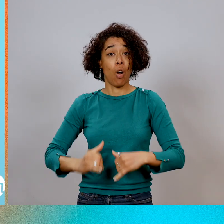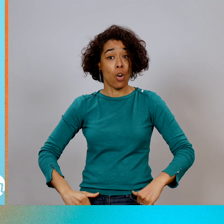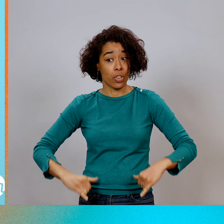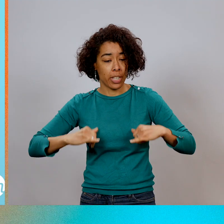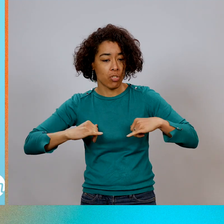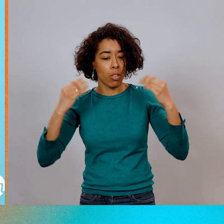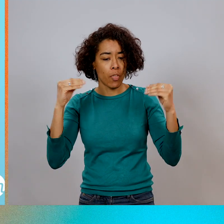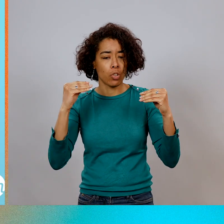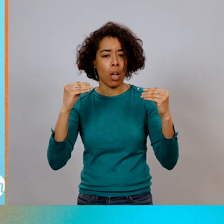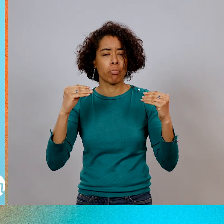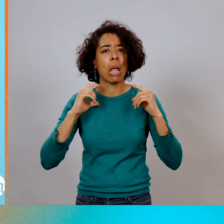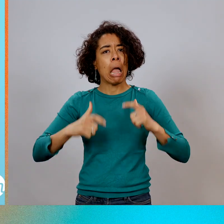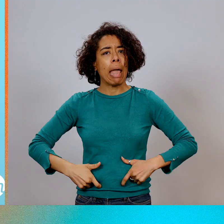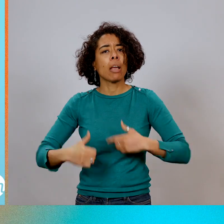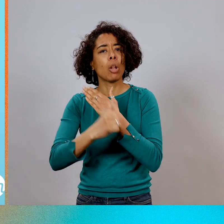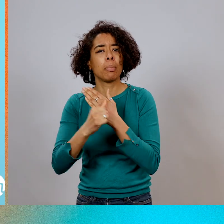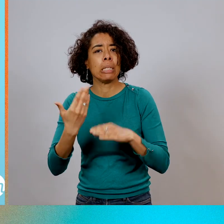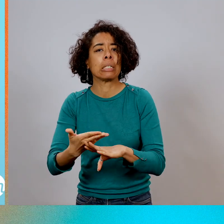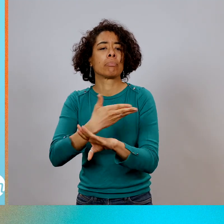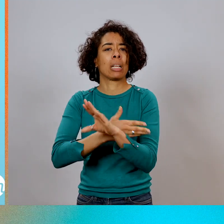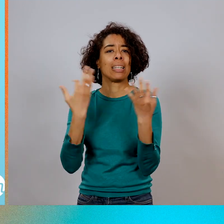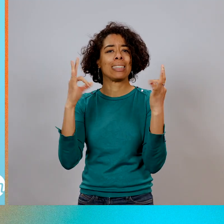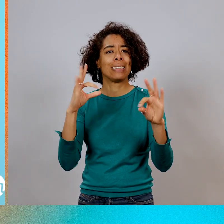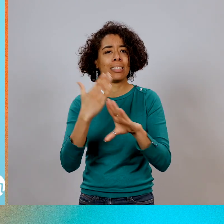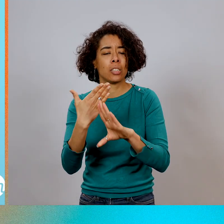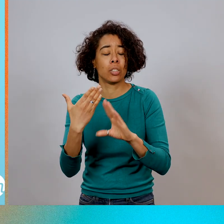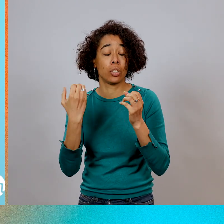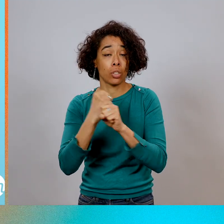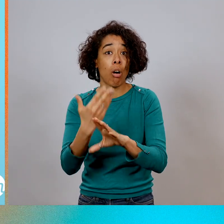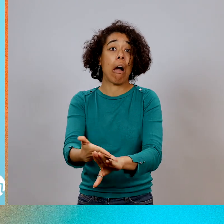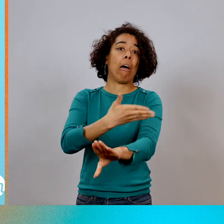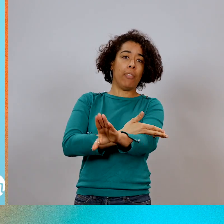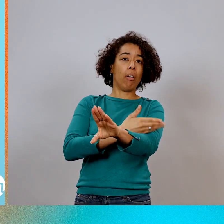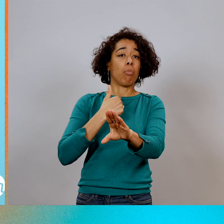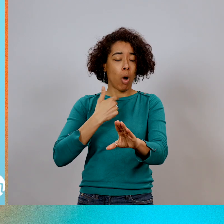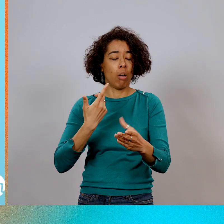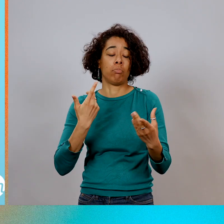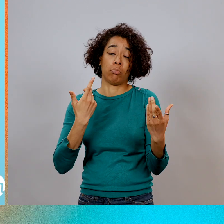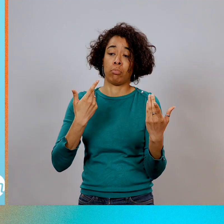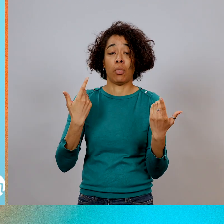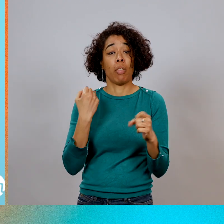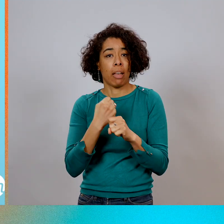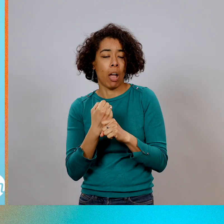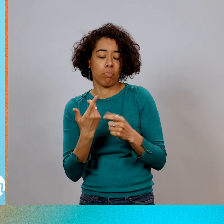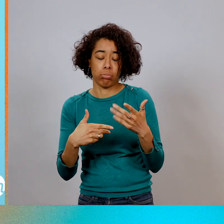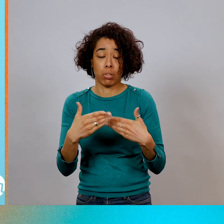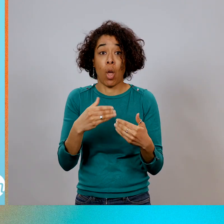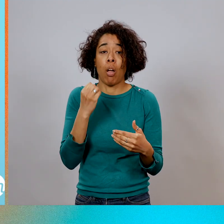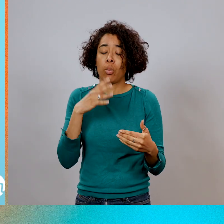10 ans peut-être avant de partir à l'école biblique, je faisais ça en extra. Et souvent, je faisais des erreurs administratives lorsque je remplissais